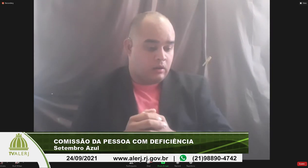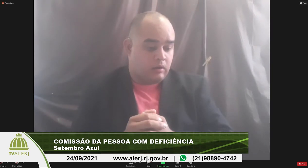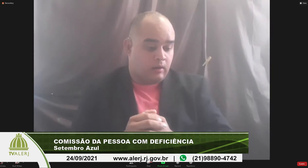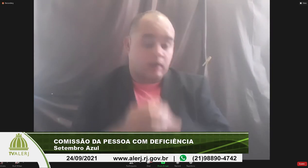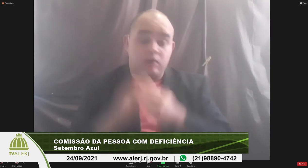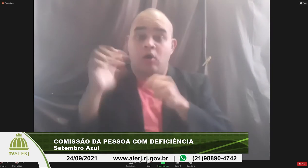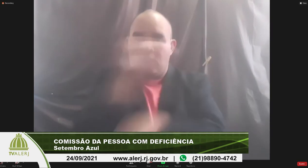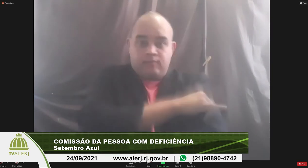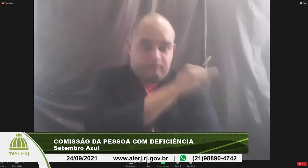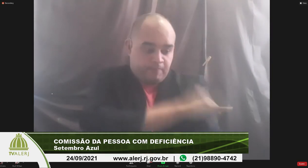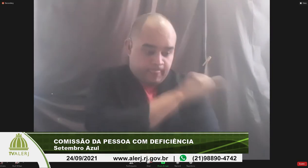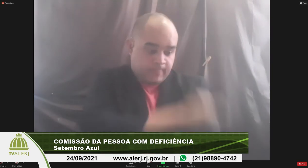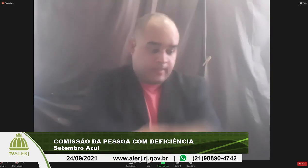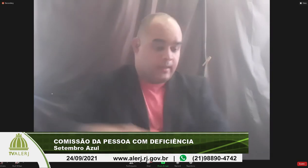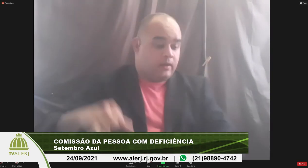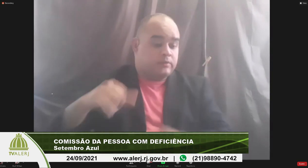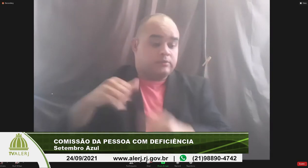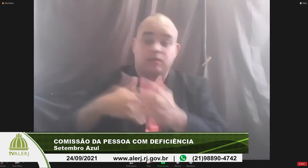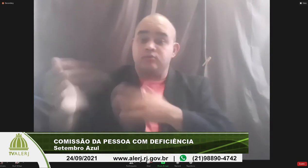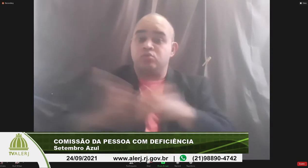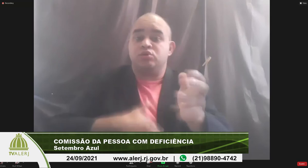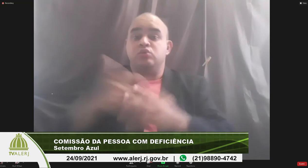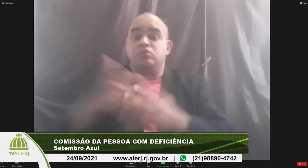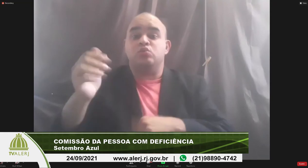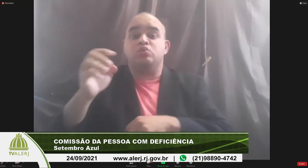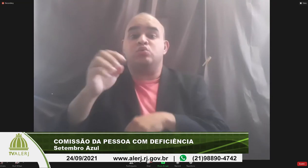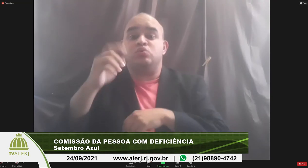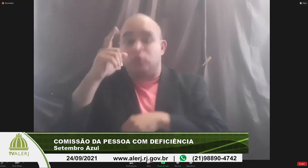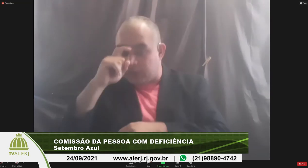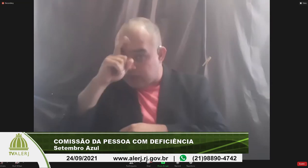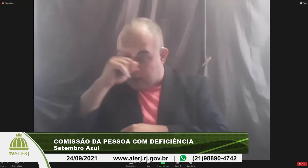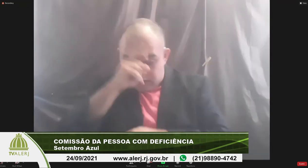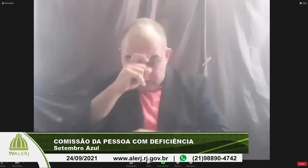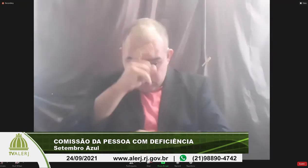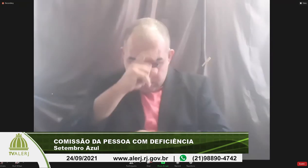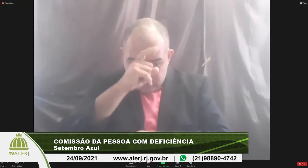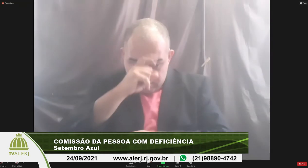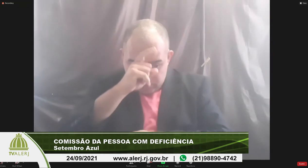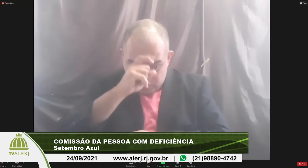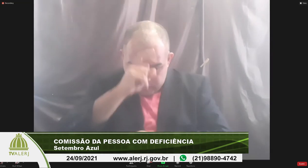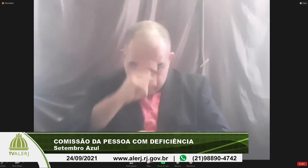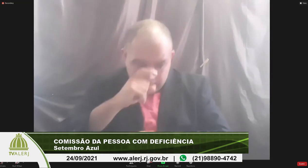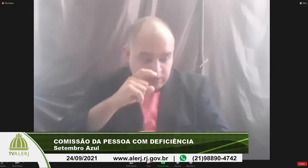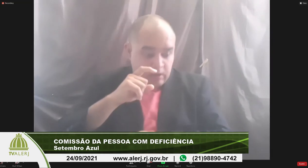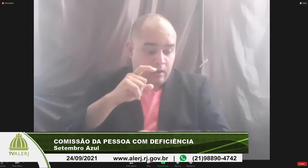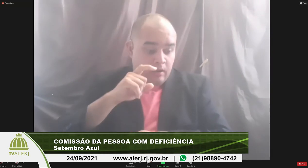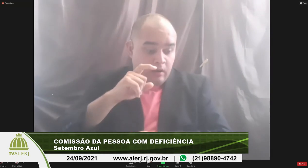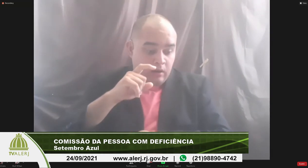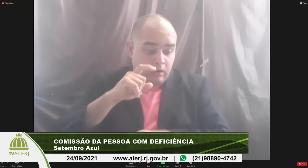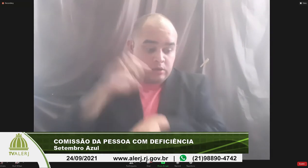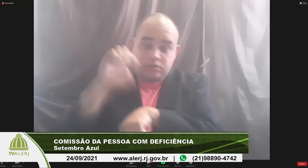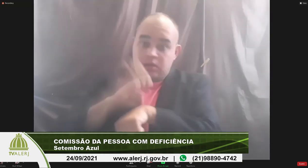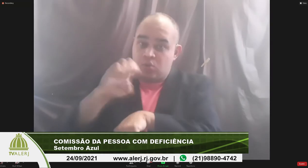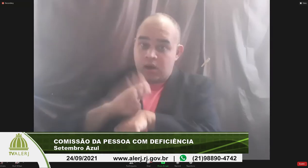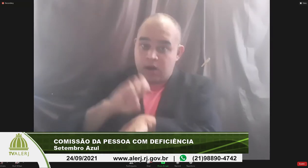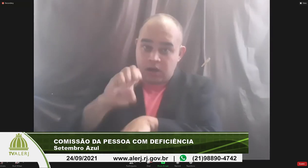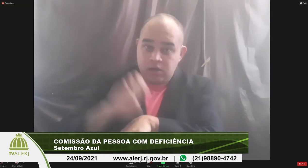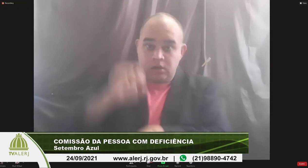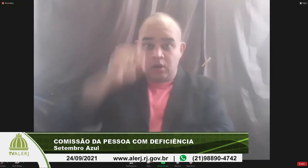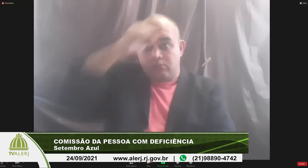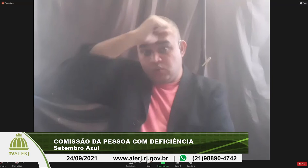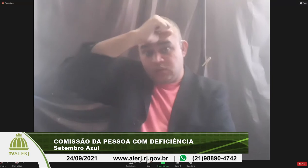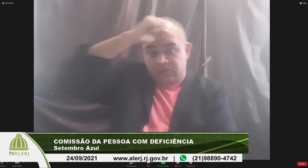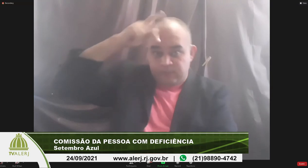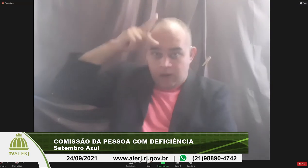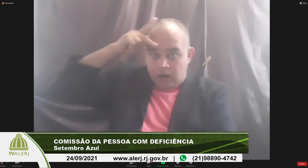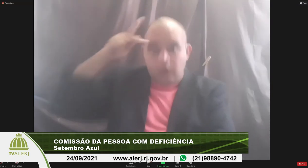carioca tanto nos hospitais hospitais estaduais